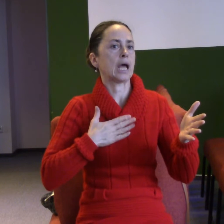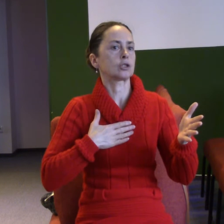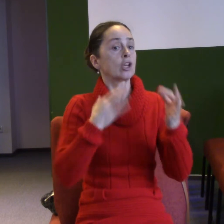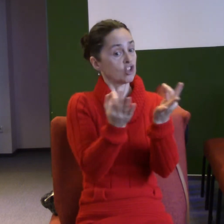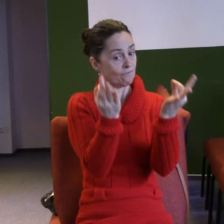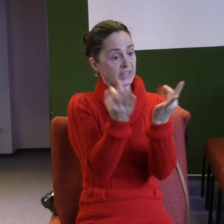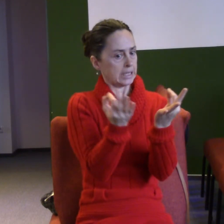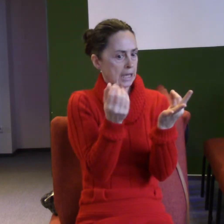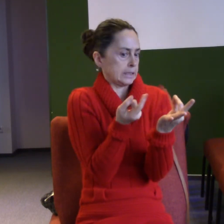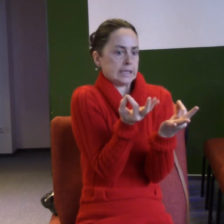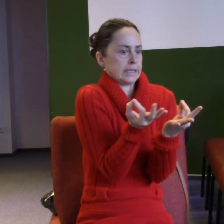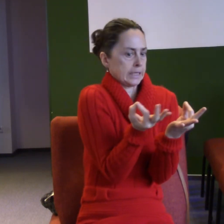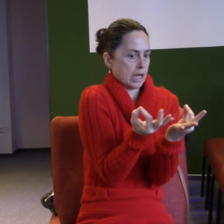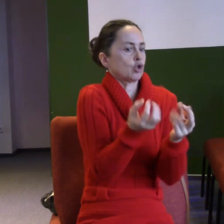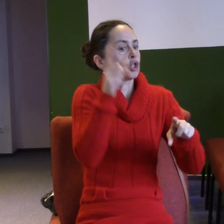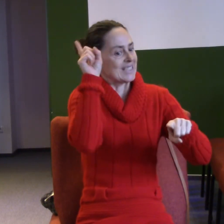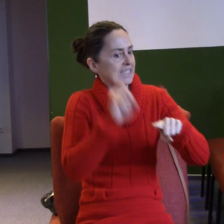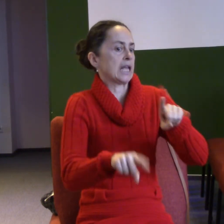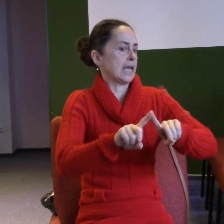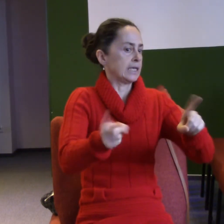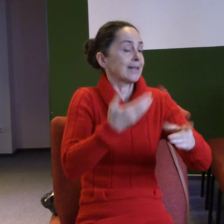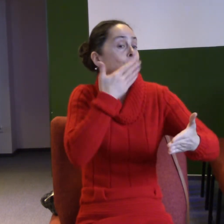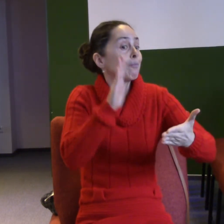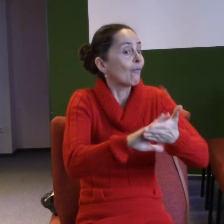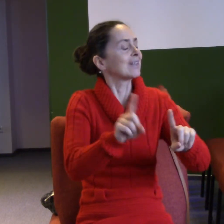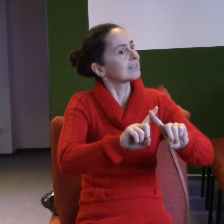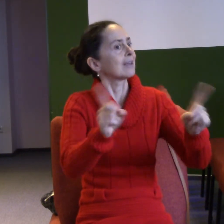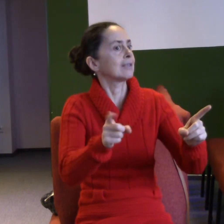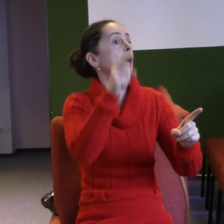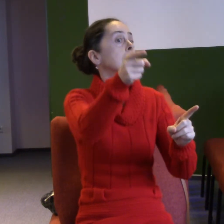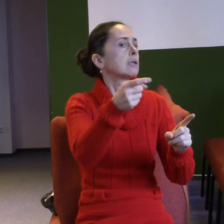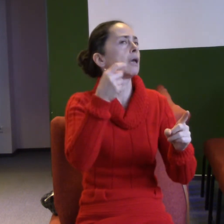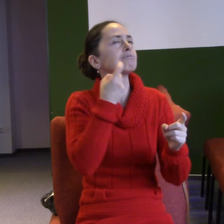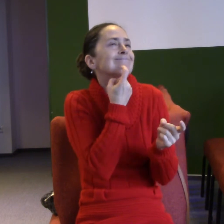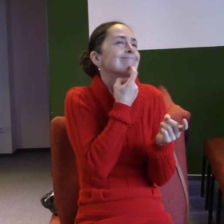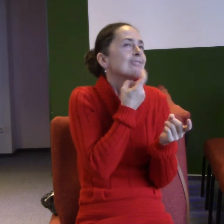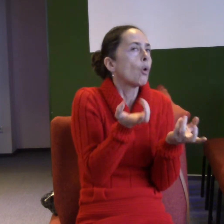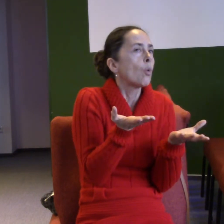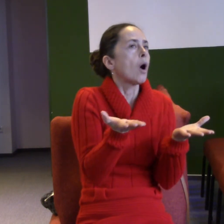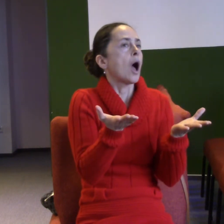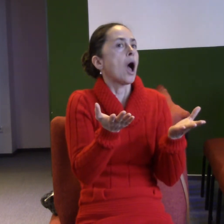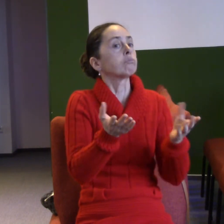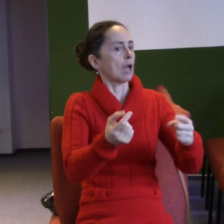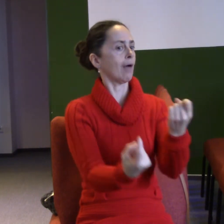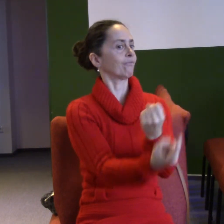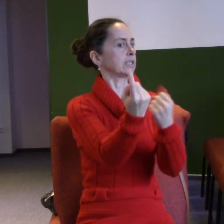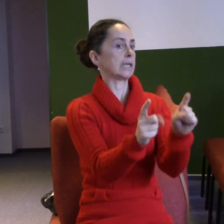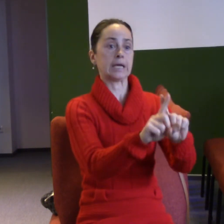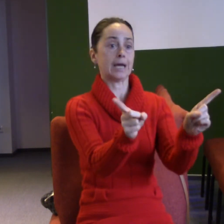jinak, než ty si přeješ a najednou ty se učíš, že Pán Bůh je nad tím vším, že se